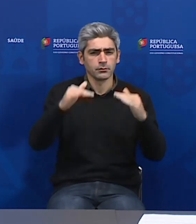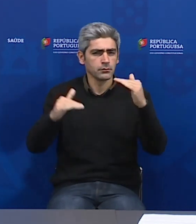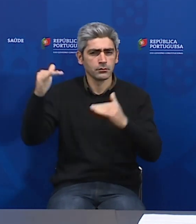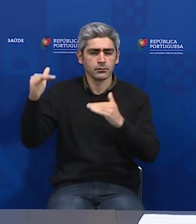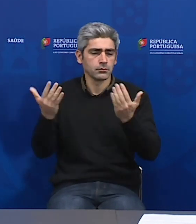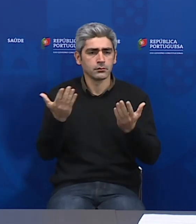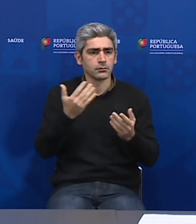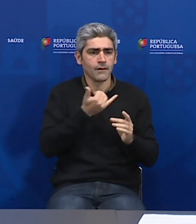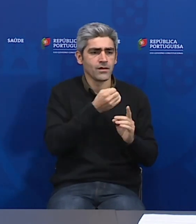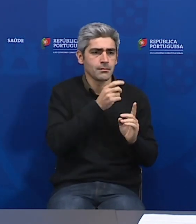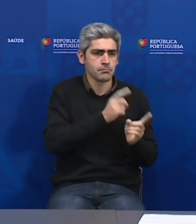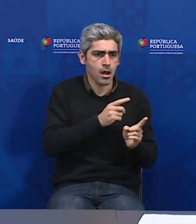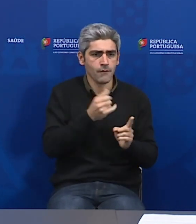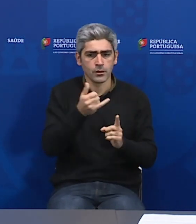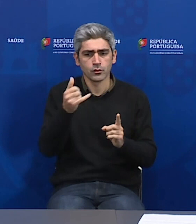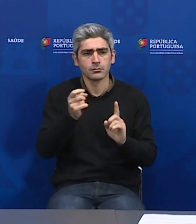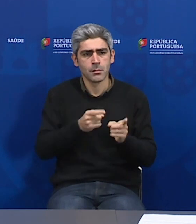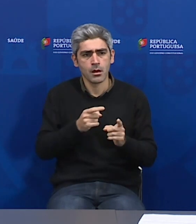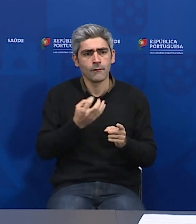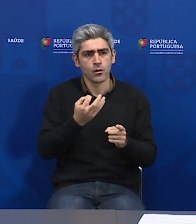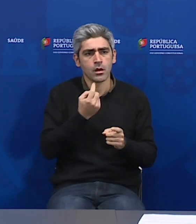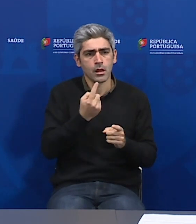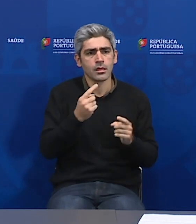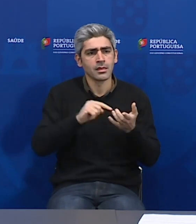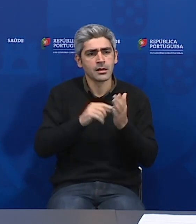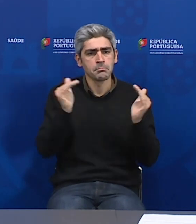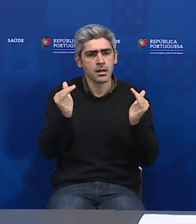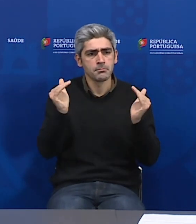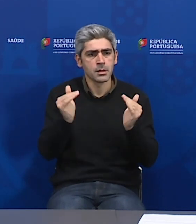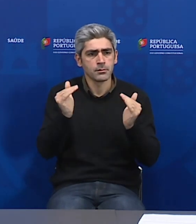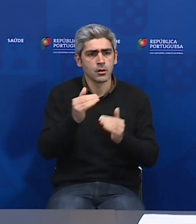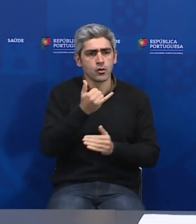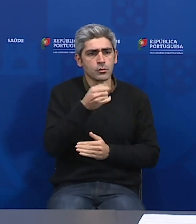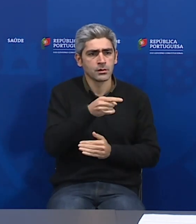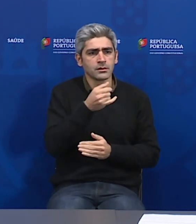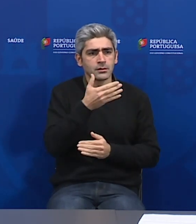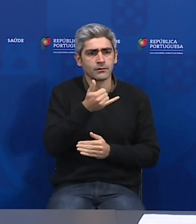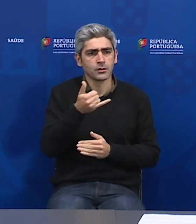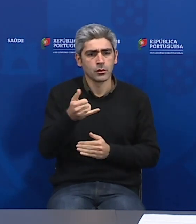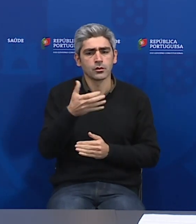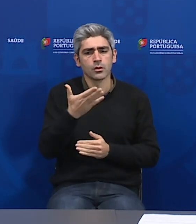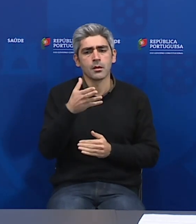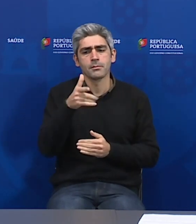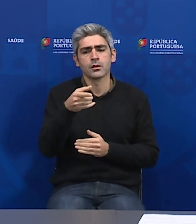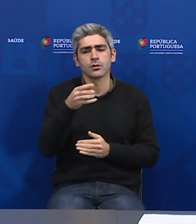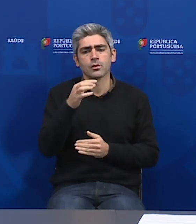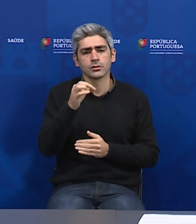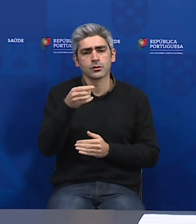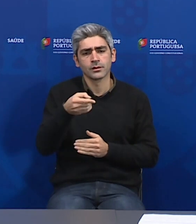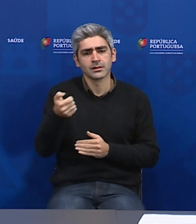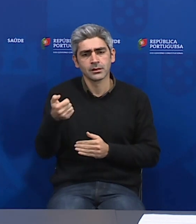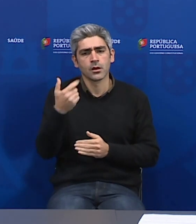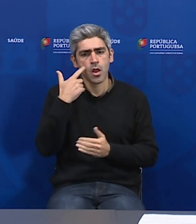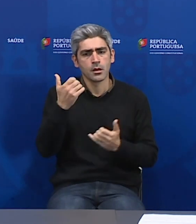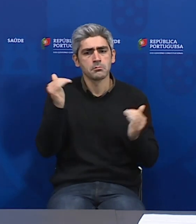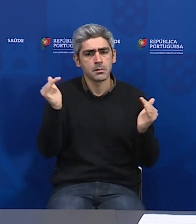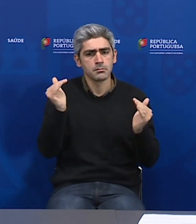entre 20 de março e 22 de março foram feitos cada vez menos testes, 2.122 passamos para 1.895 e a verdade é que cada